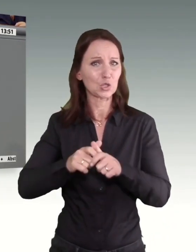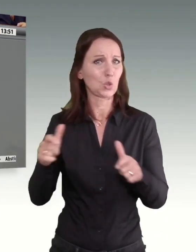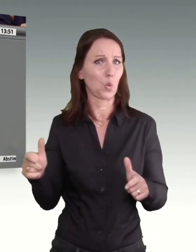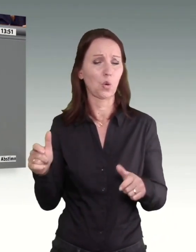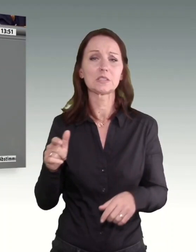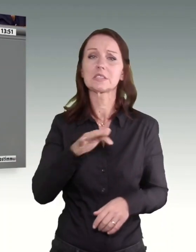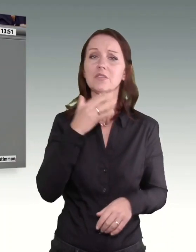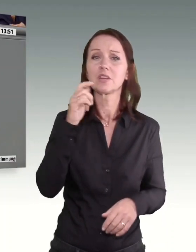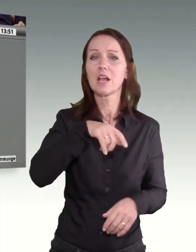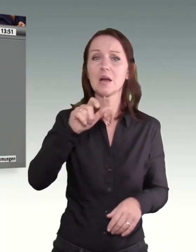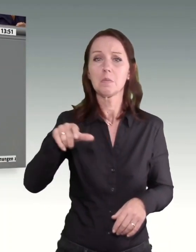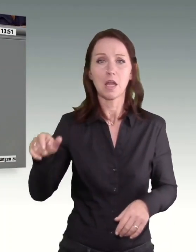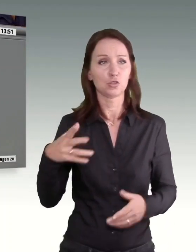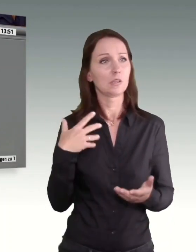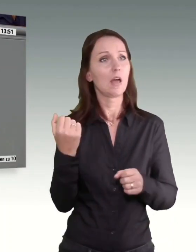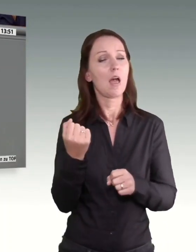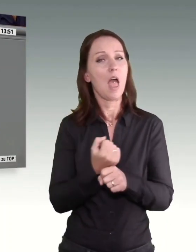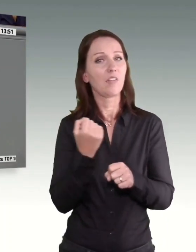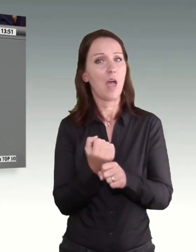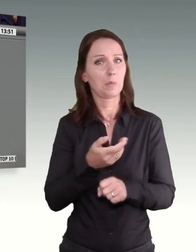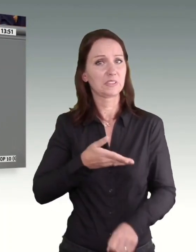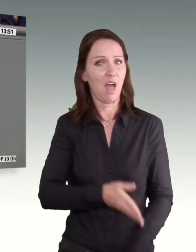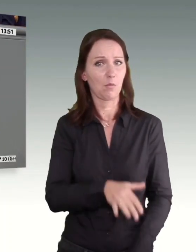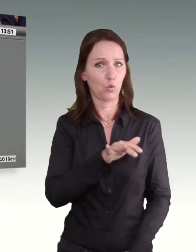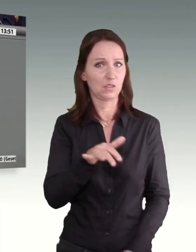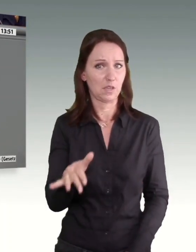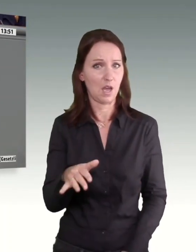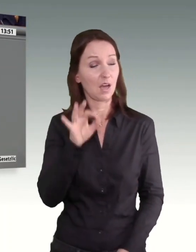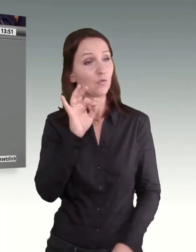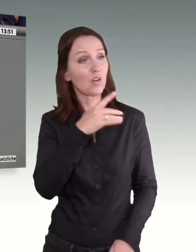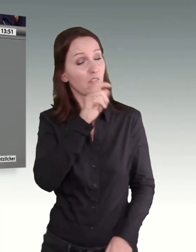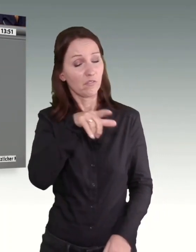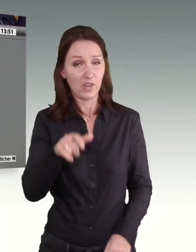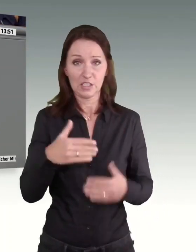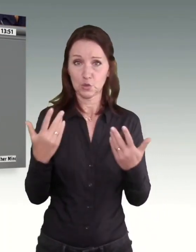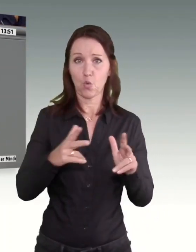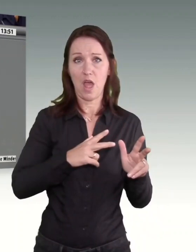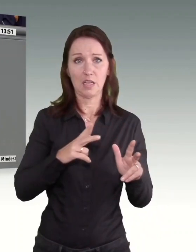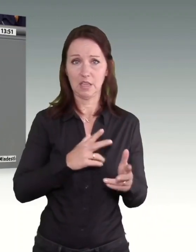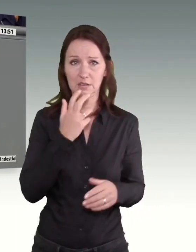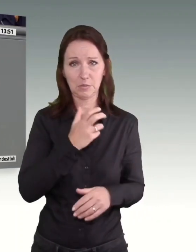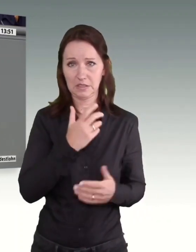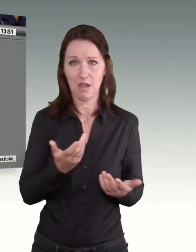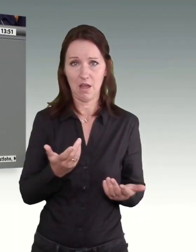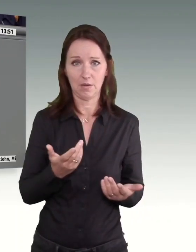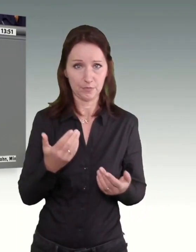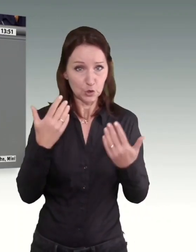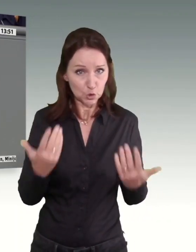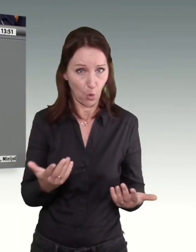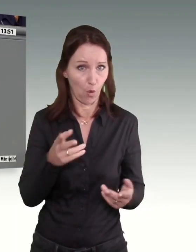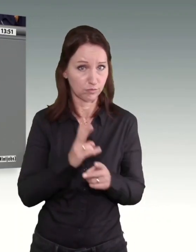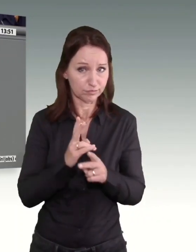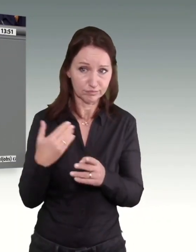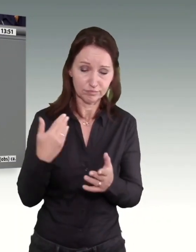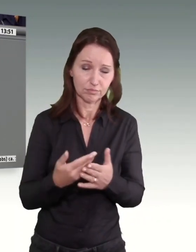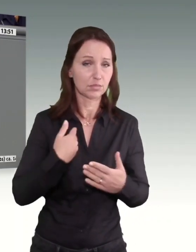bittere Realität von ganz, ganz vielen in unserem Land ist und war. Und das wollen und dürfen wir nicht akzeptieren.